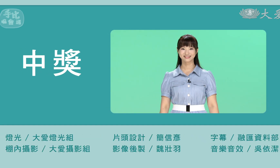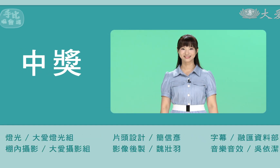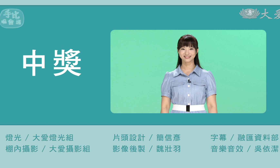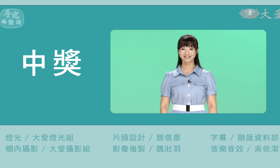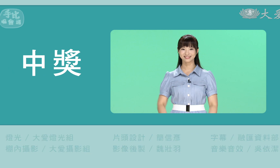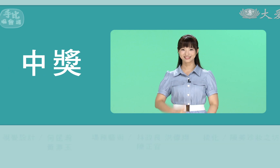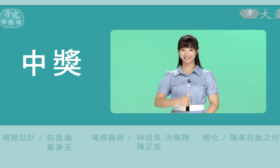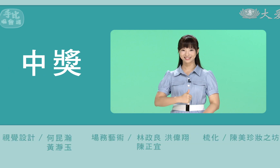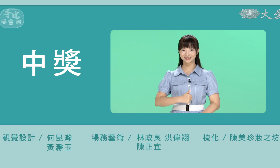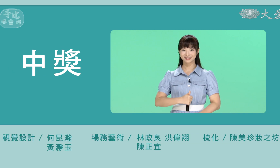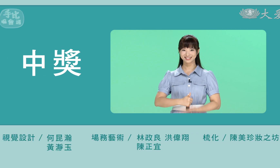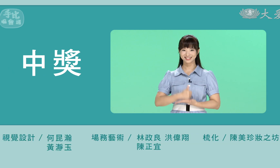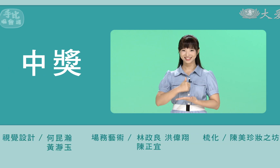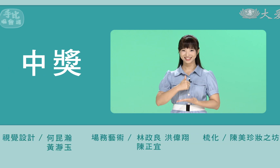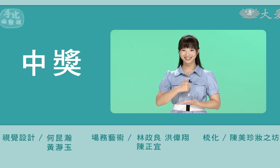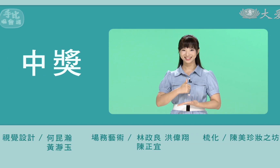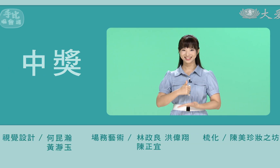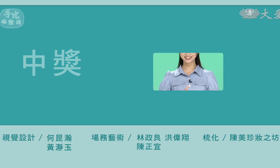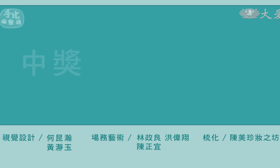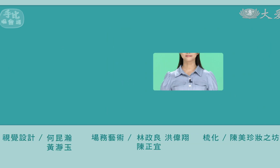请不吝赞赏支持镜与点